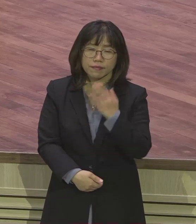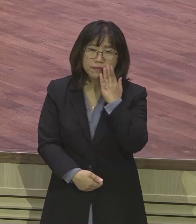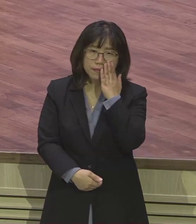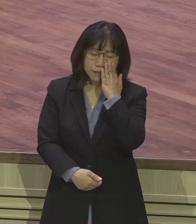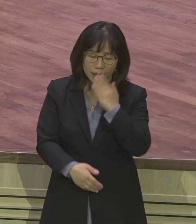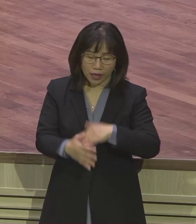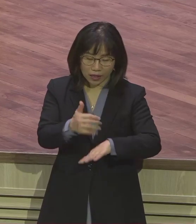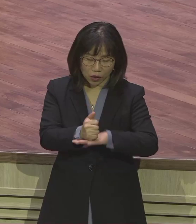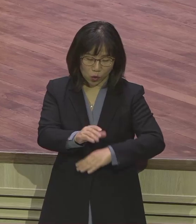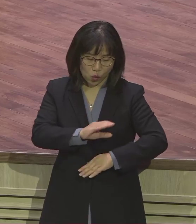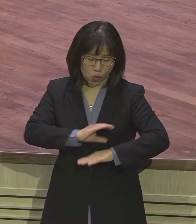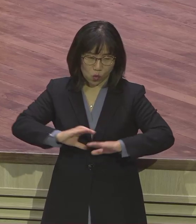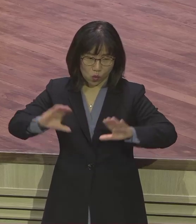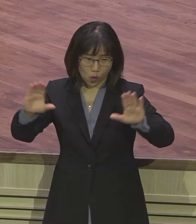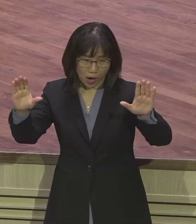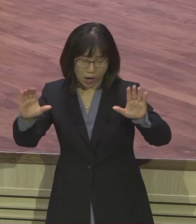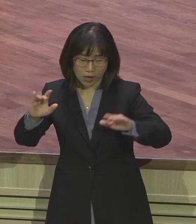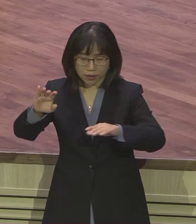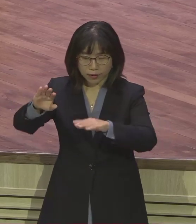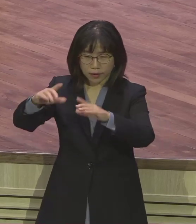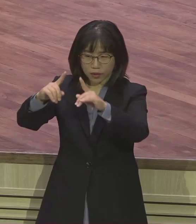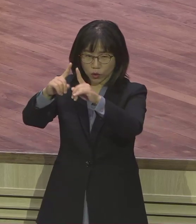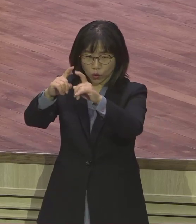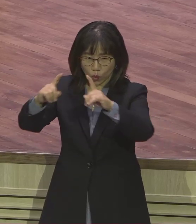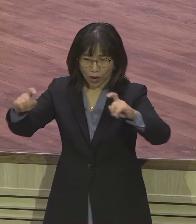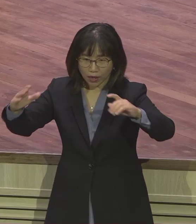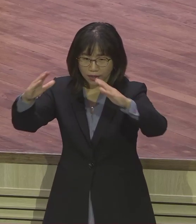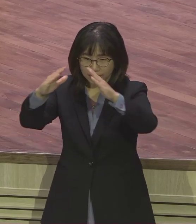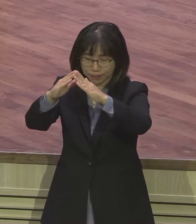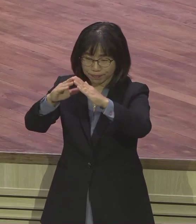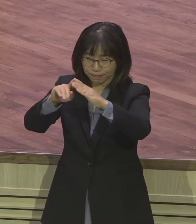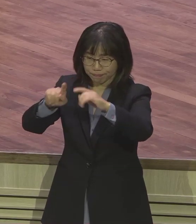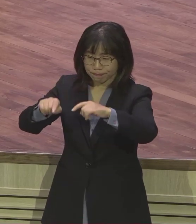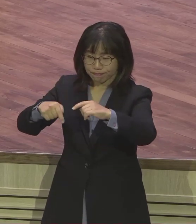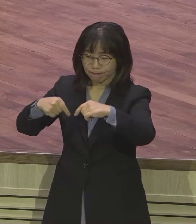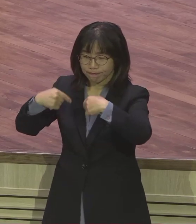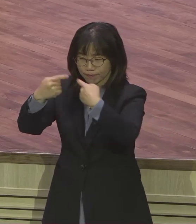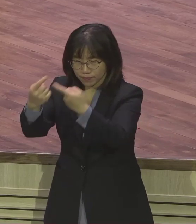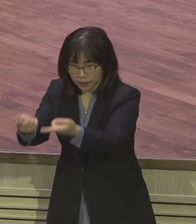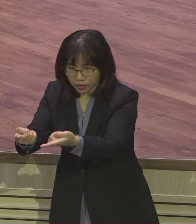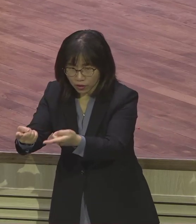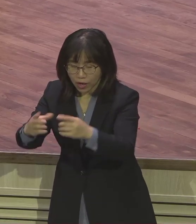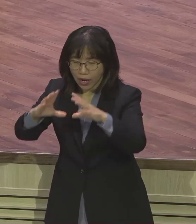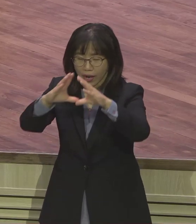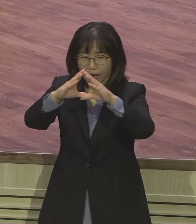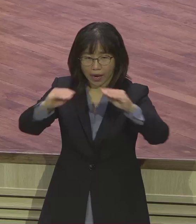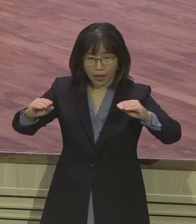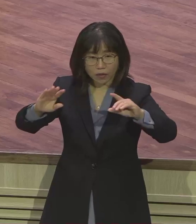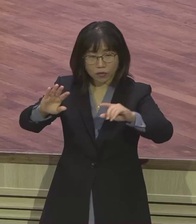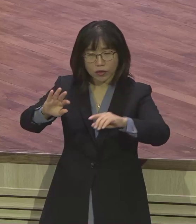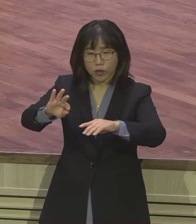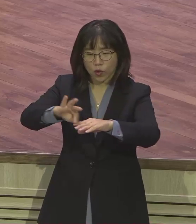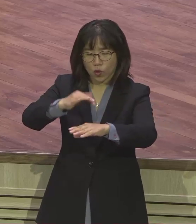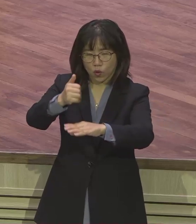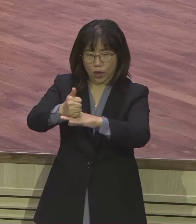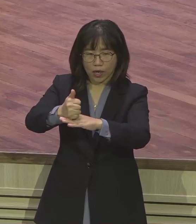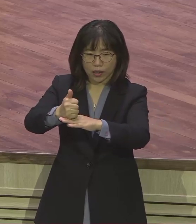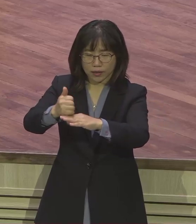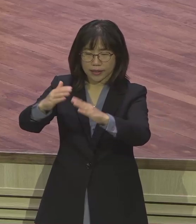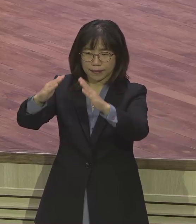궁중에 들어갔어요. 6, 7살에 들어가면 궁중이 어떻습니까? 애국 궁중이란 게 왕궁이잖아요. 완전히 우상으로 도배를